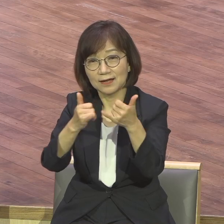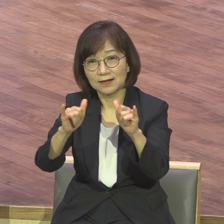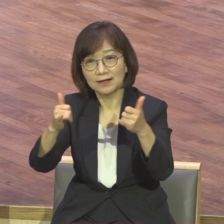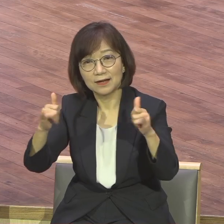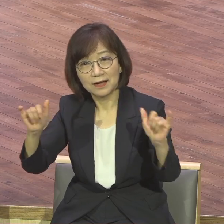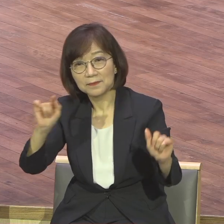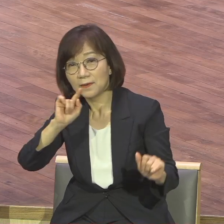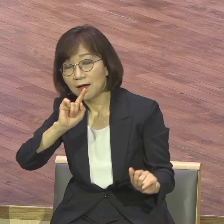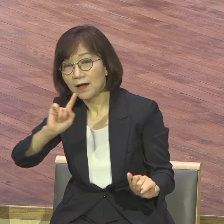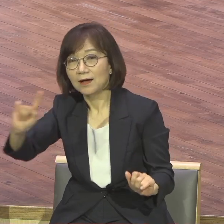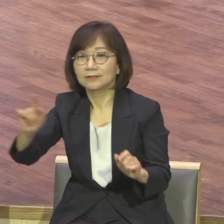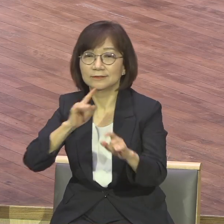정신되리라